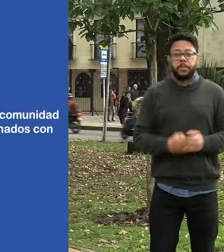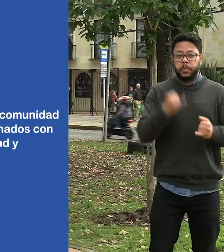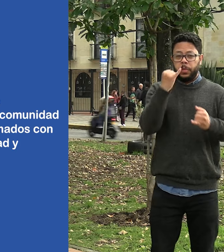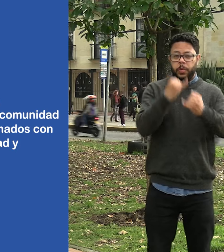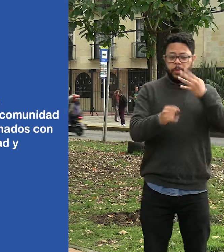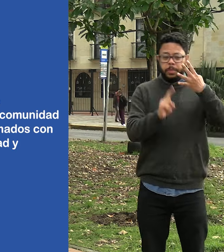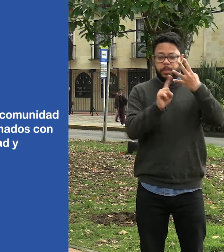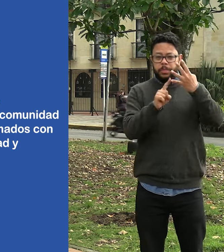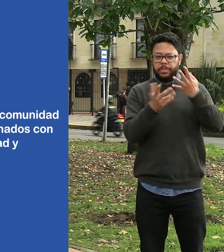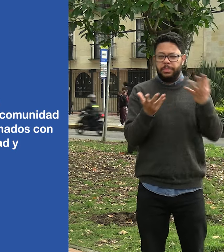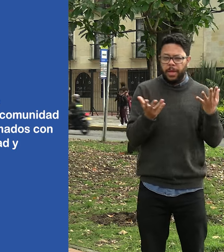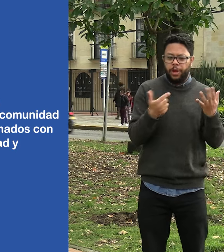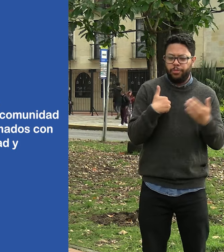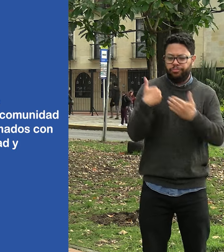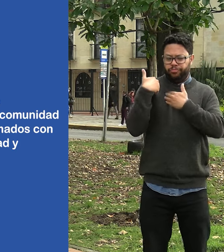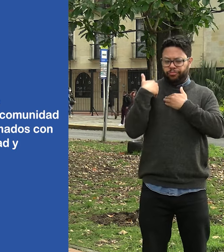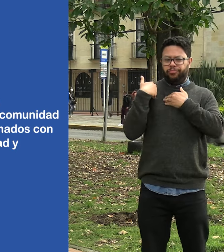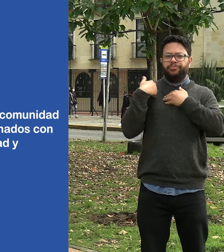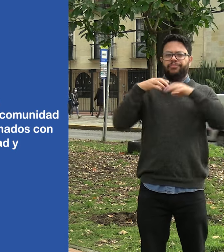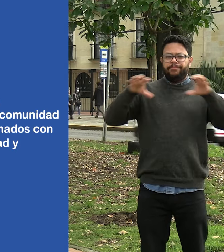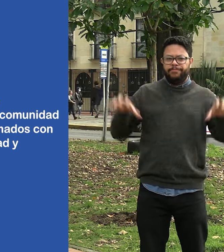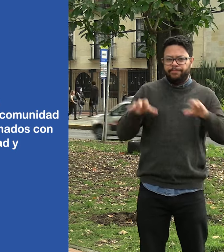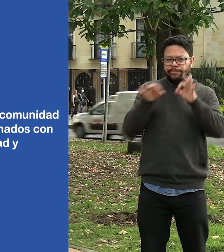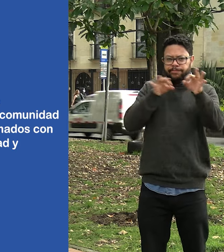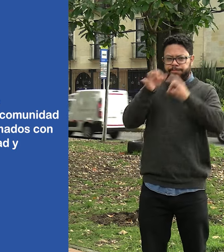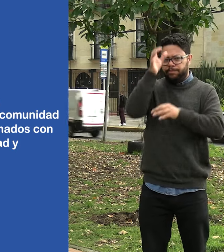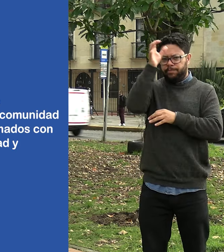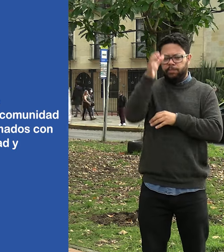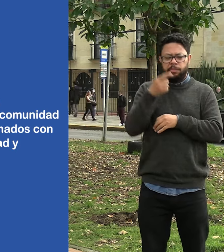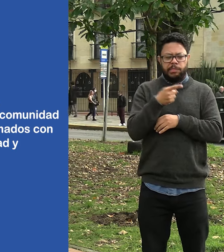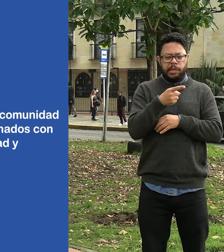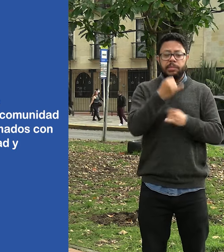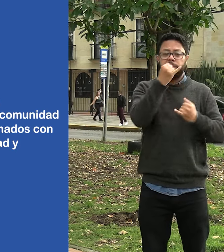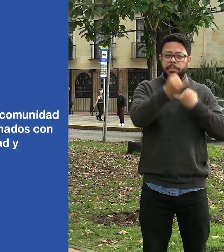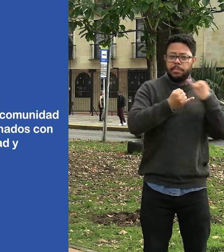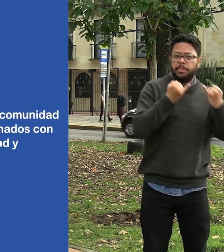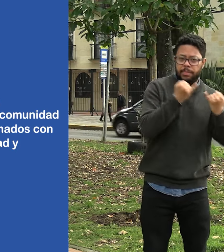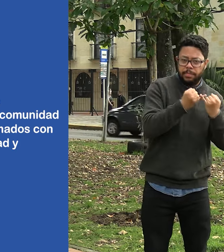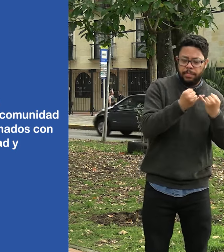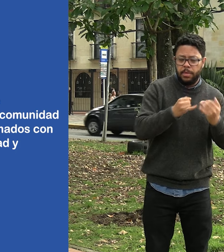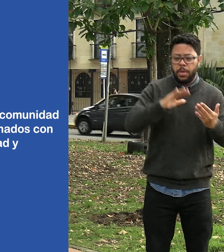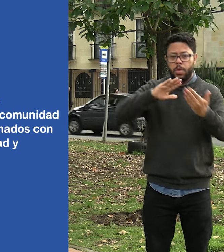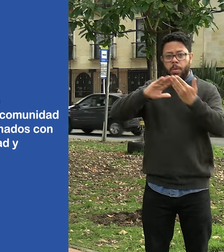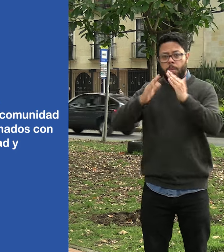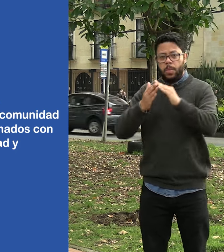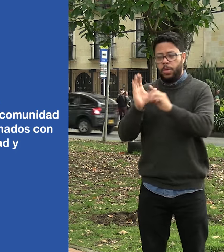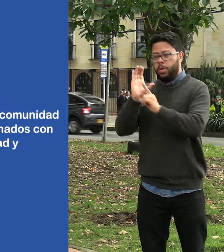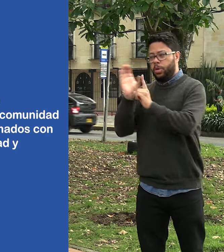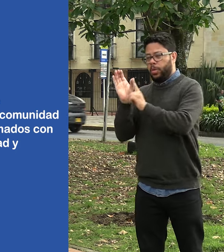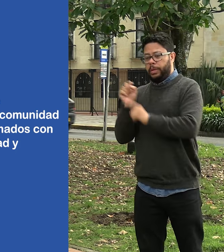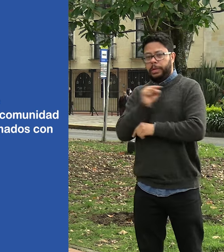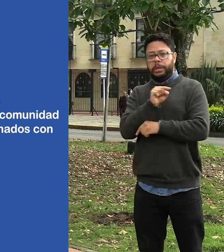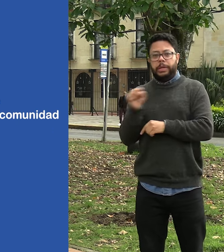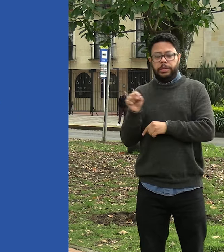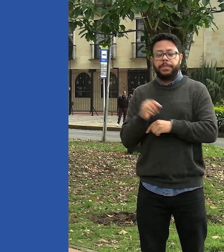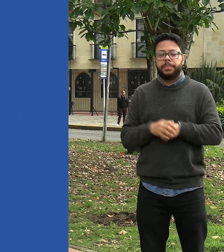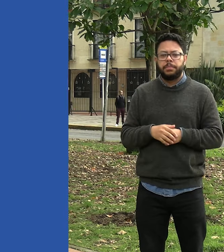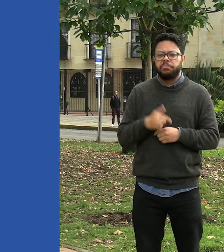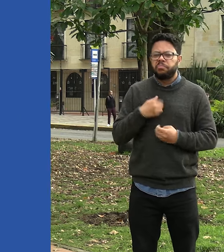Por último, los eventos virtuales de socialización con la comunidad sobre temas relacionados con el programa de